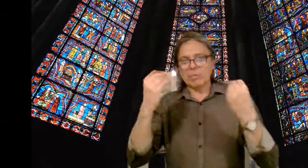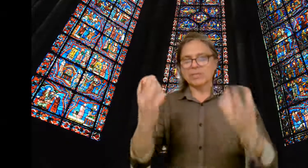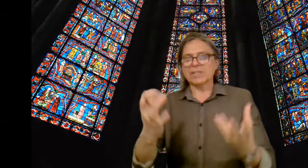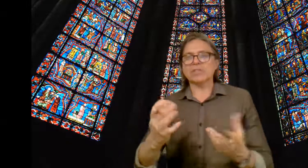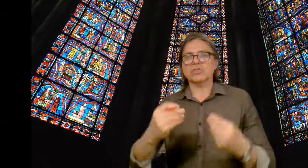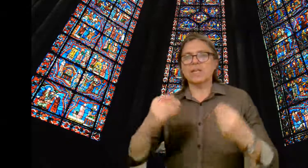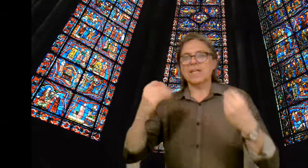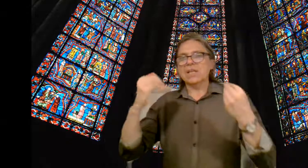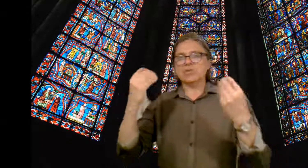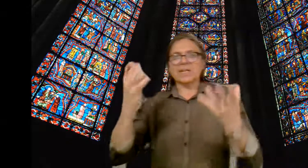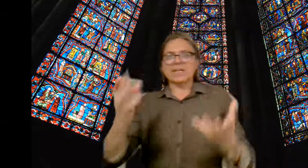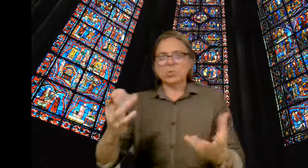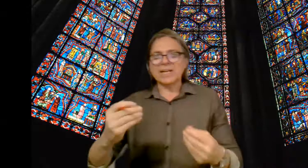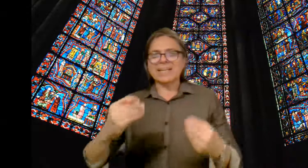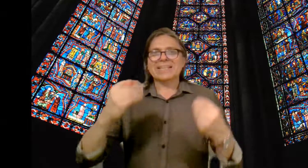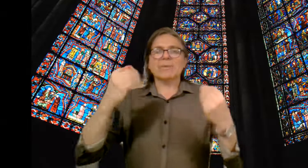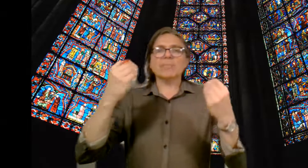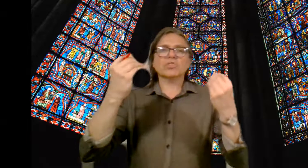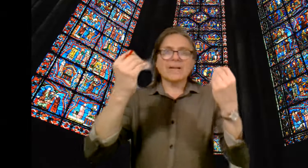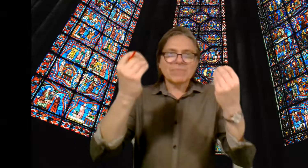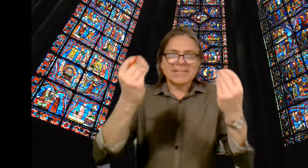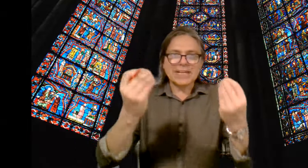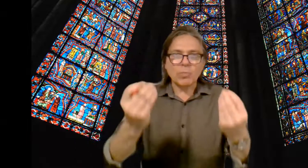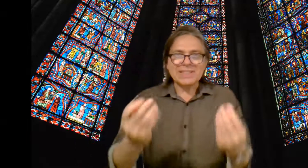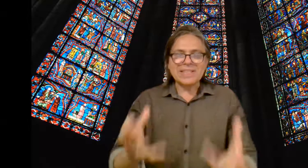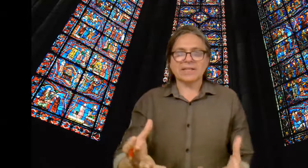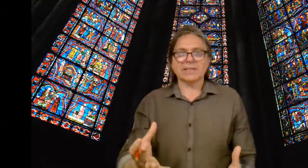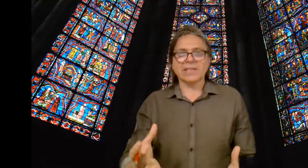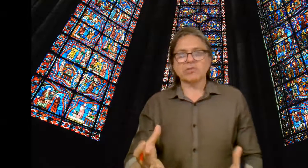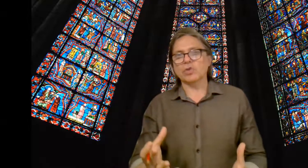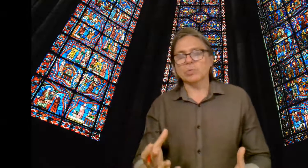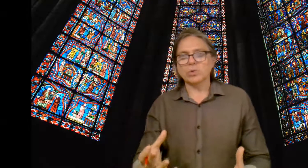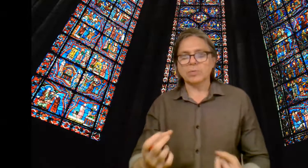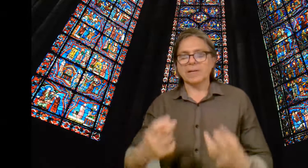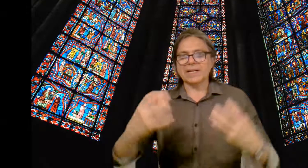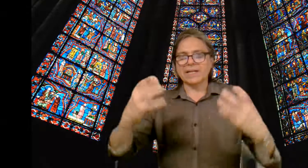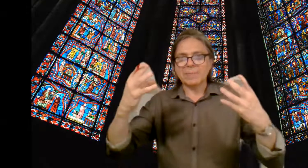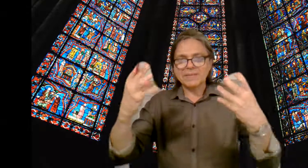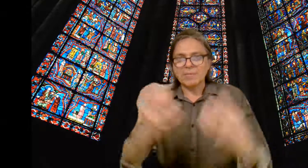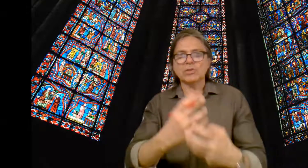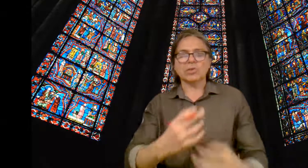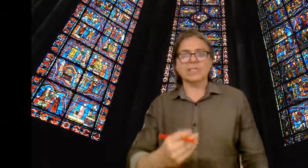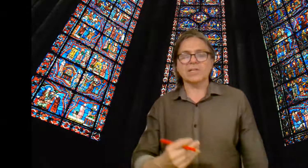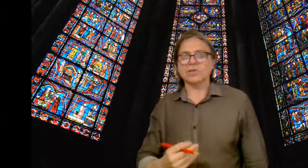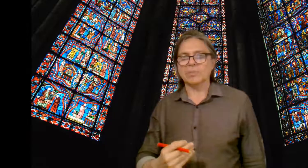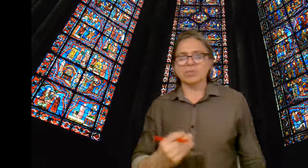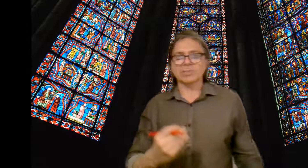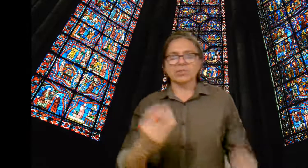vamos a reflexionar sobre lectura y vamos a recomendar textos de autor para que el pensamiento crítico sea mucho mayor.